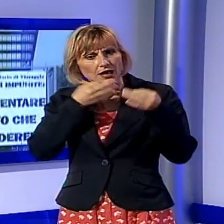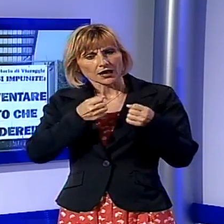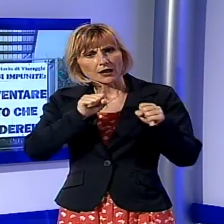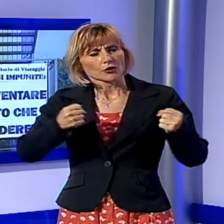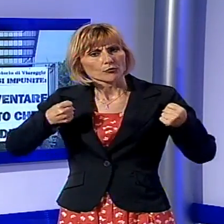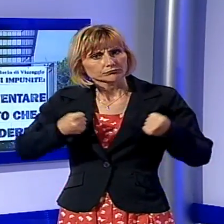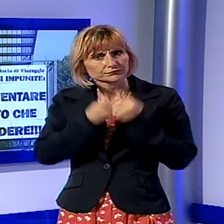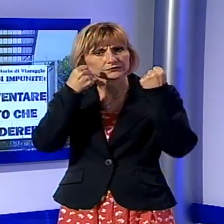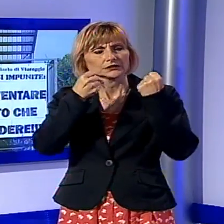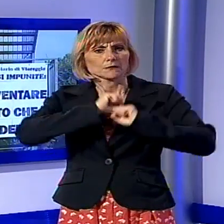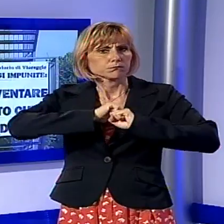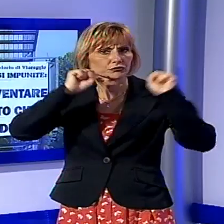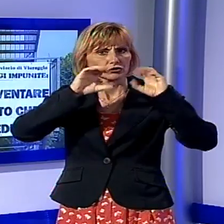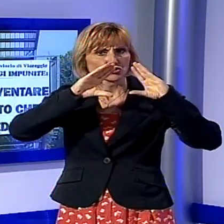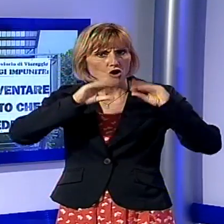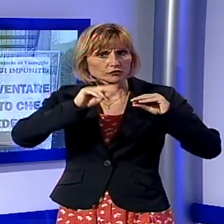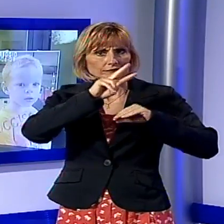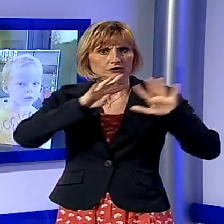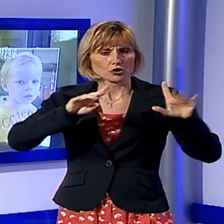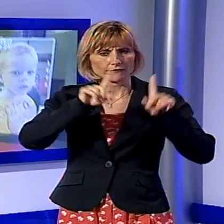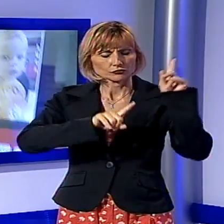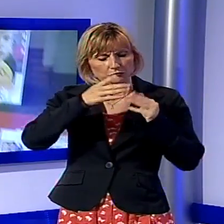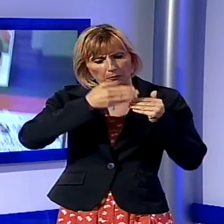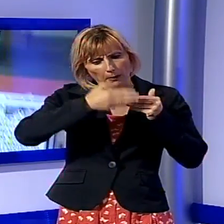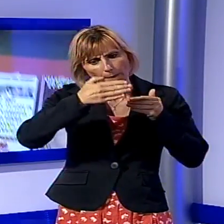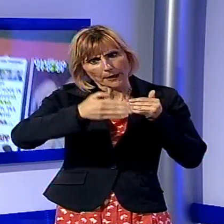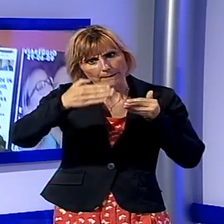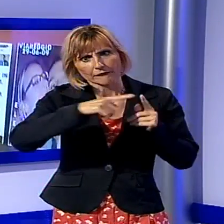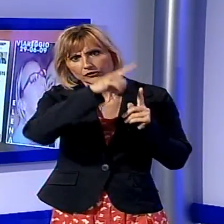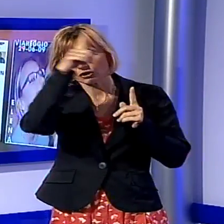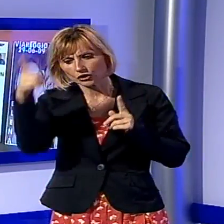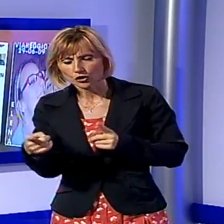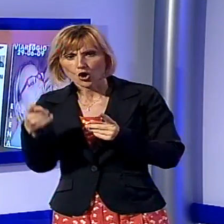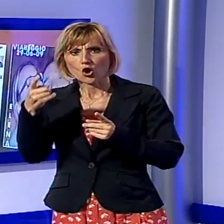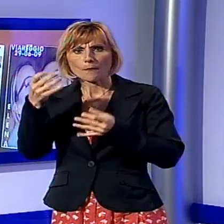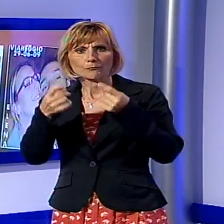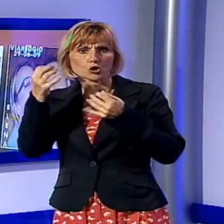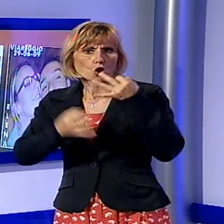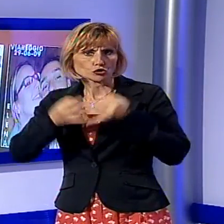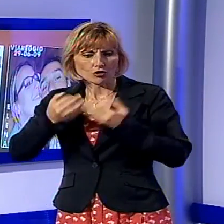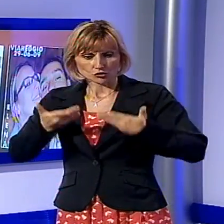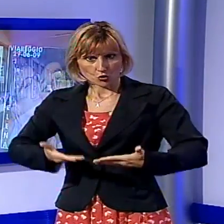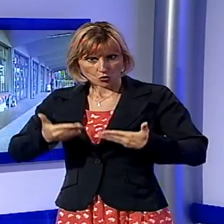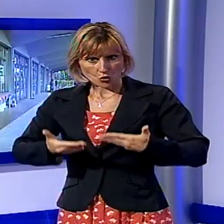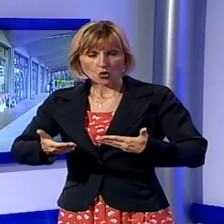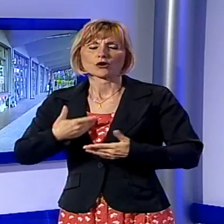29 giugno alle varie udienze del processo in corsa a Lucco di cui a gran voce si chiede giustizia e verità.